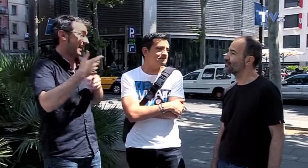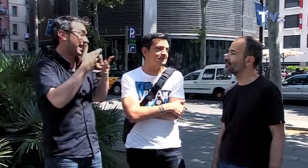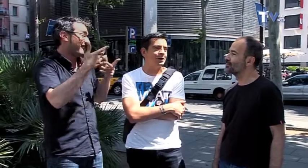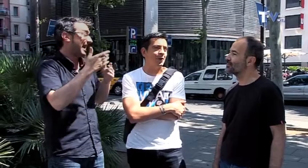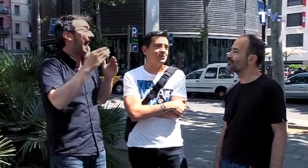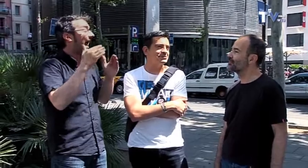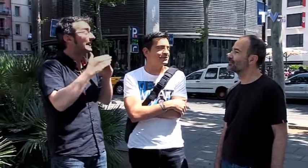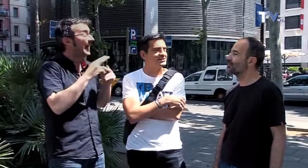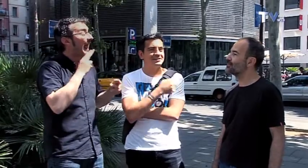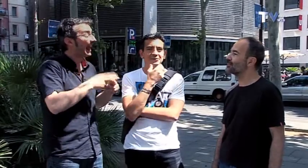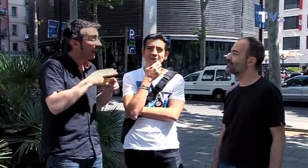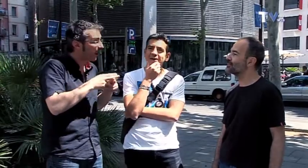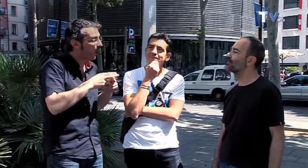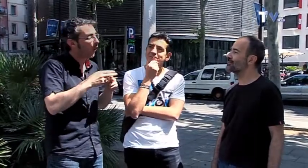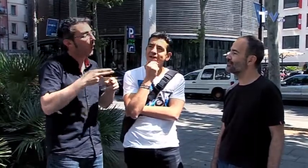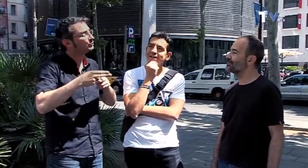es lo de, nadie es profeta en su tierra, ¿no?